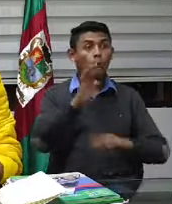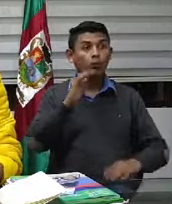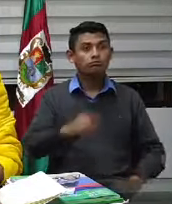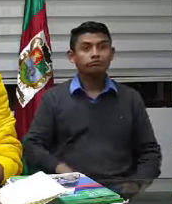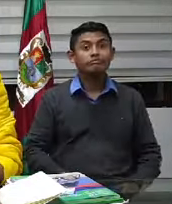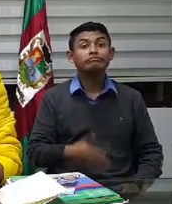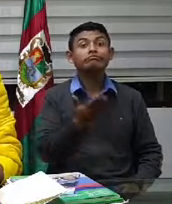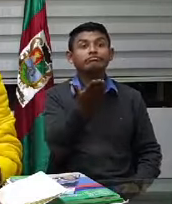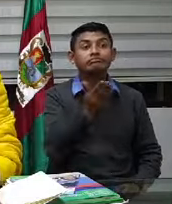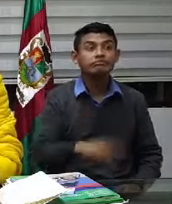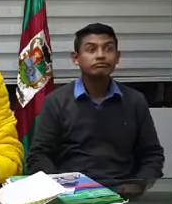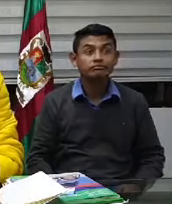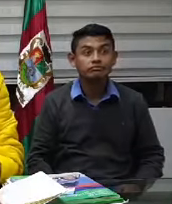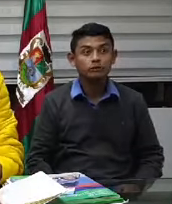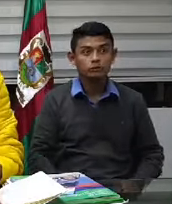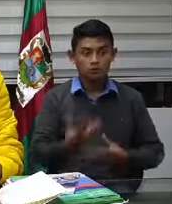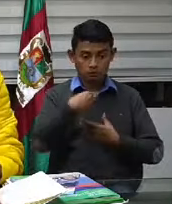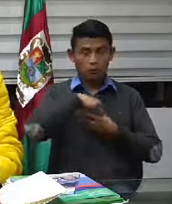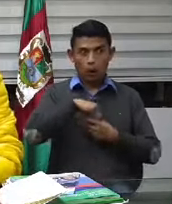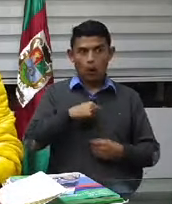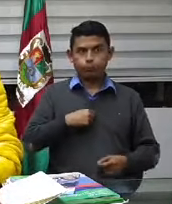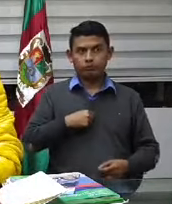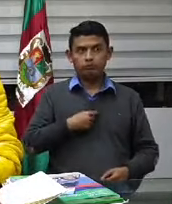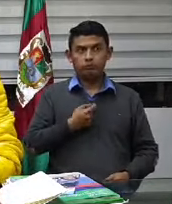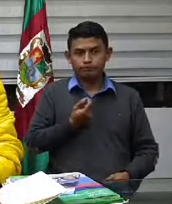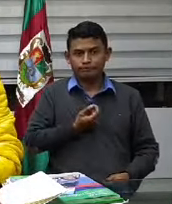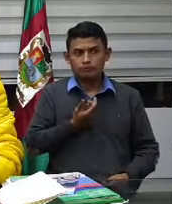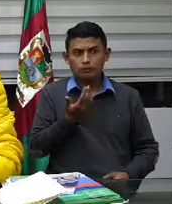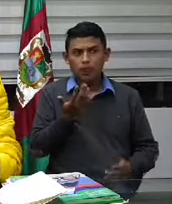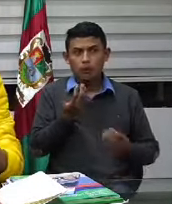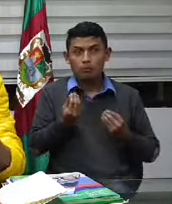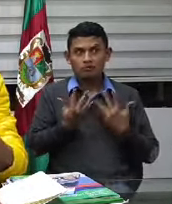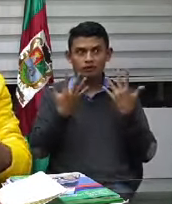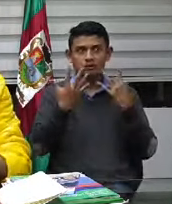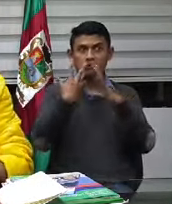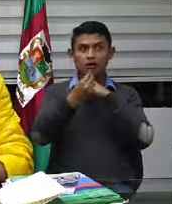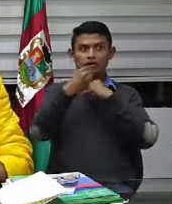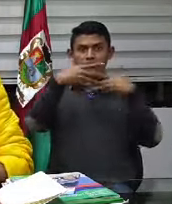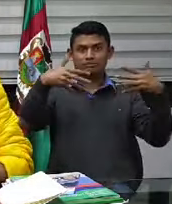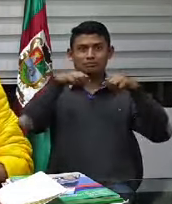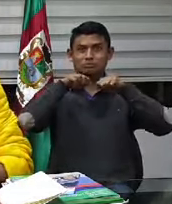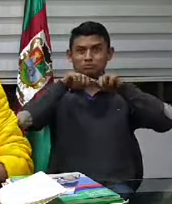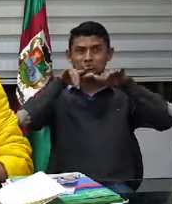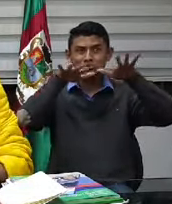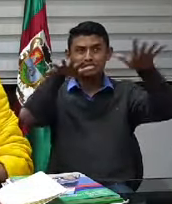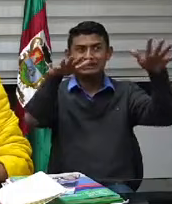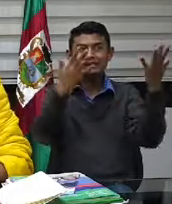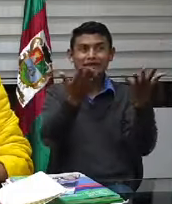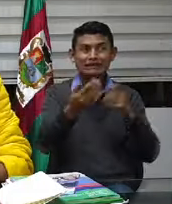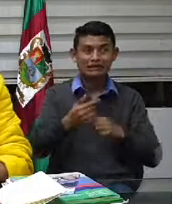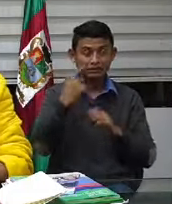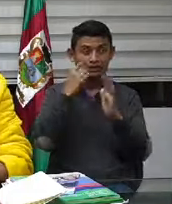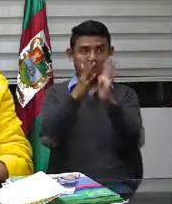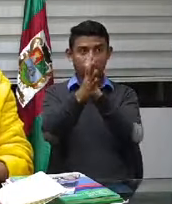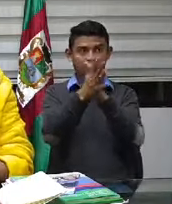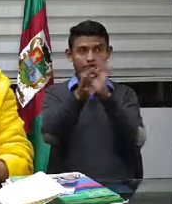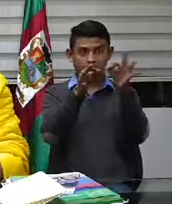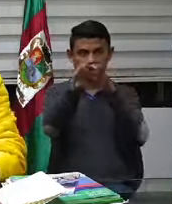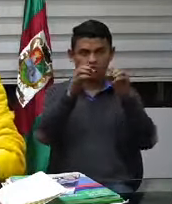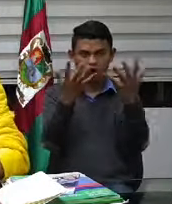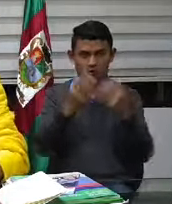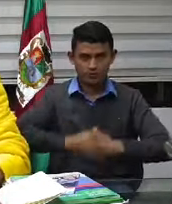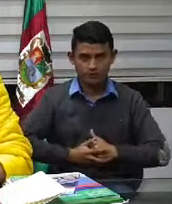y no tiene síntomas pero si está en su casa no se lo transmite nadie es que mire le puedo decir cómo funciona eso no sé